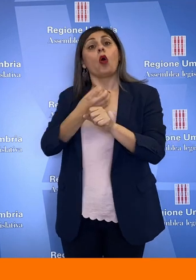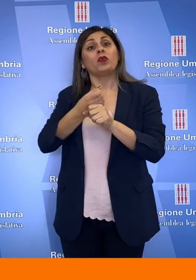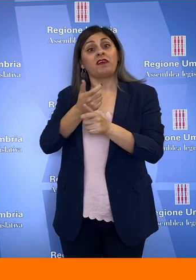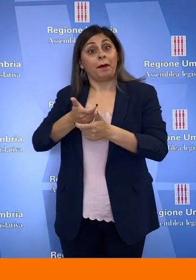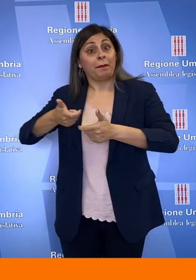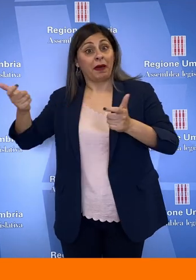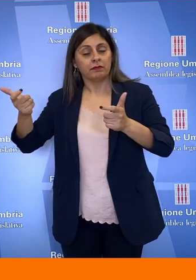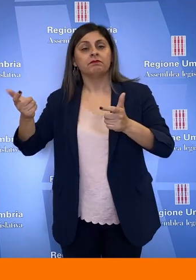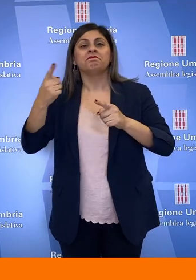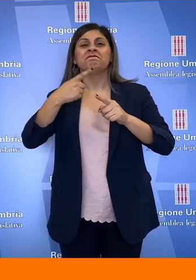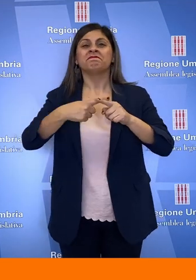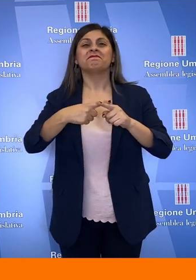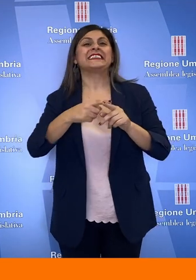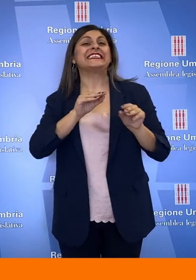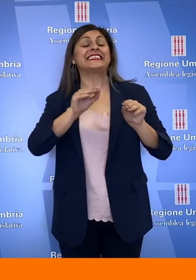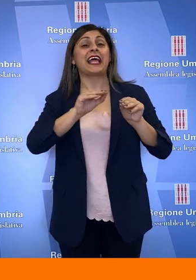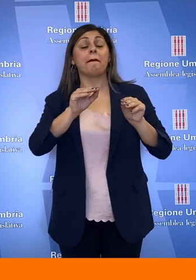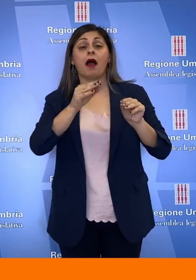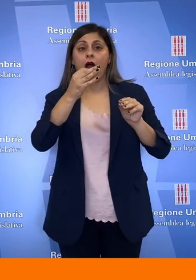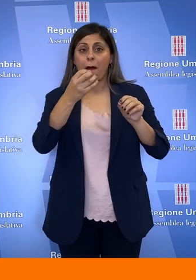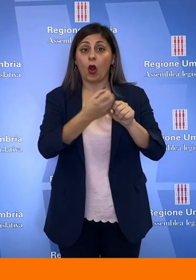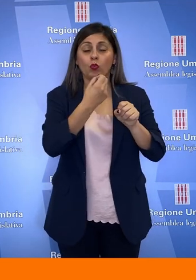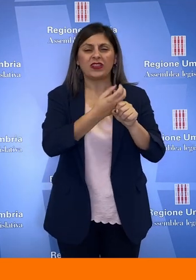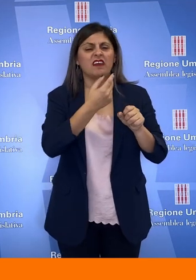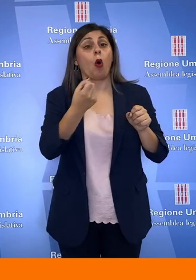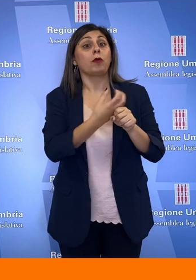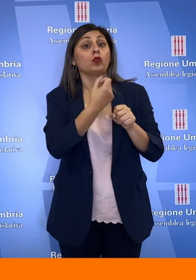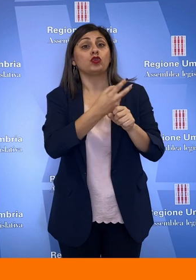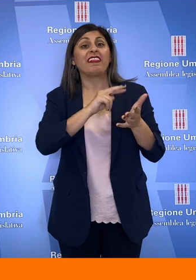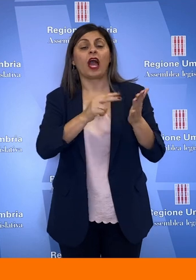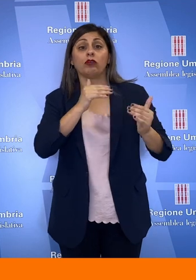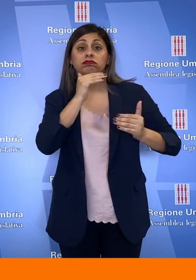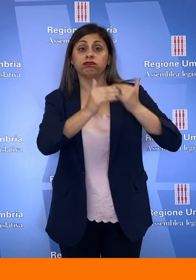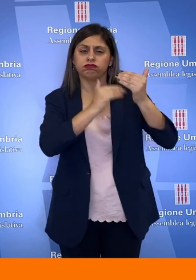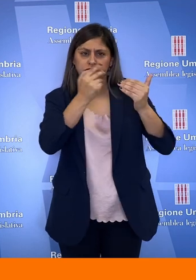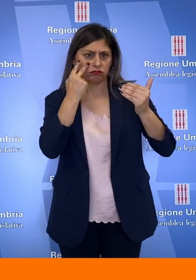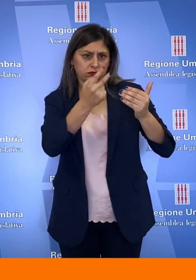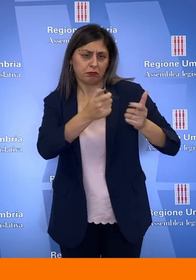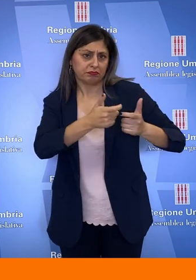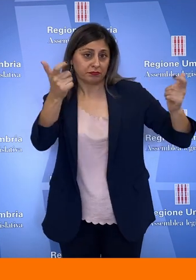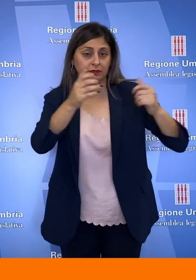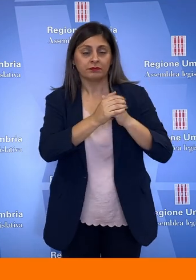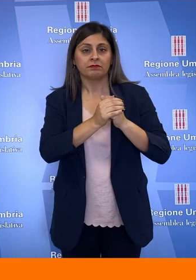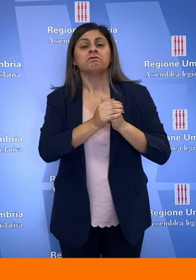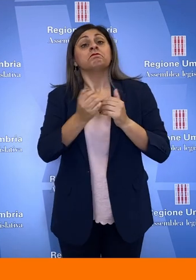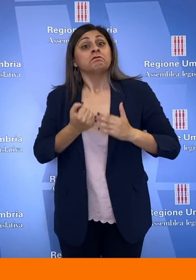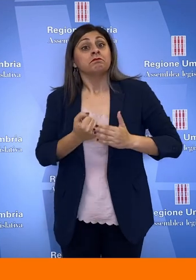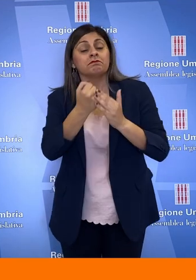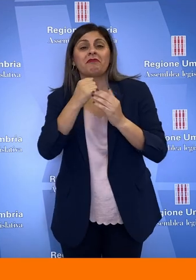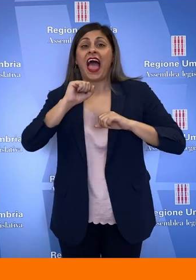puntando sul riposizionamento del sistema produttivo e su produzioni a più alto contenuto tecnologico, promuovendo azioni che combinino l